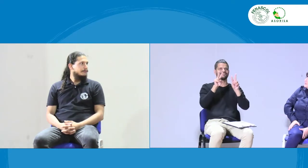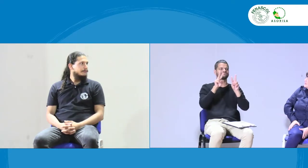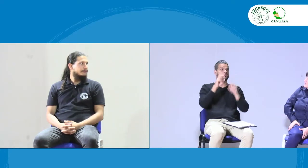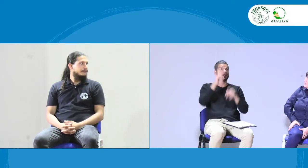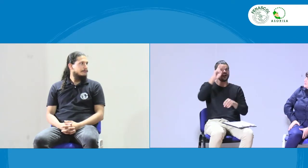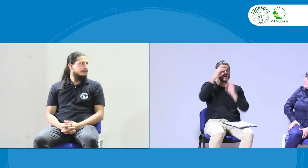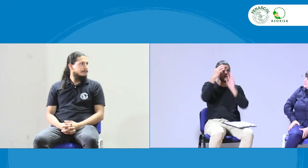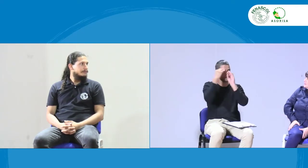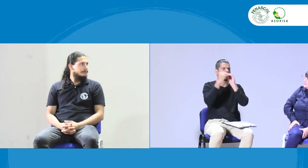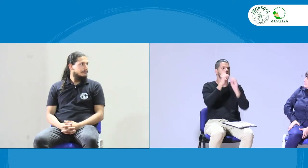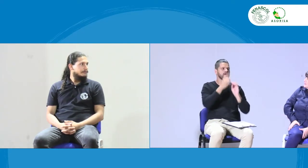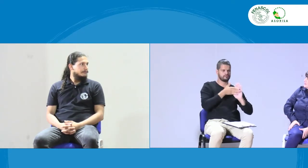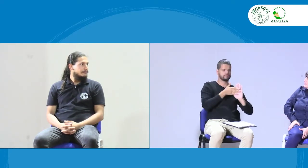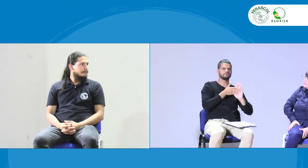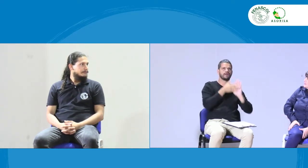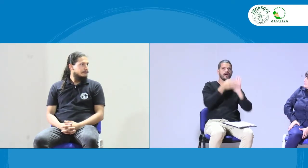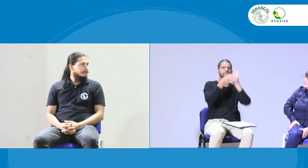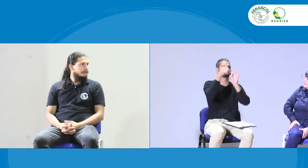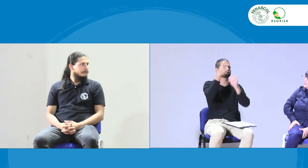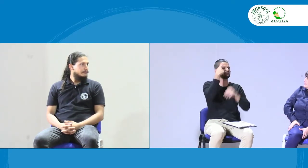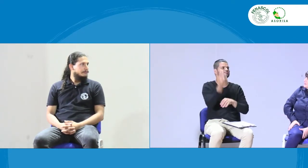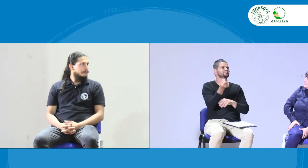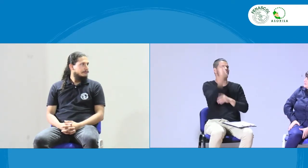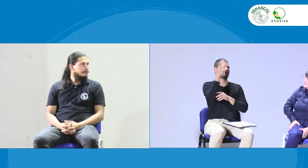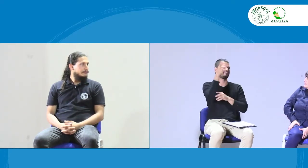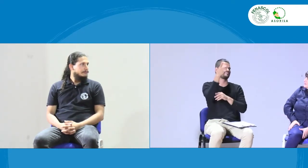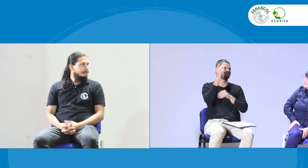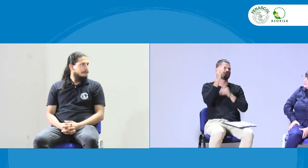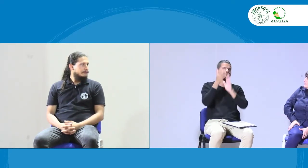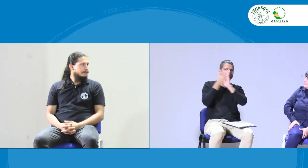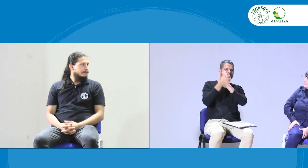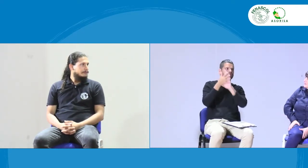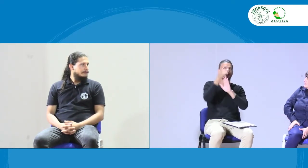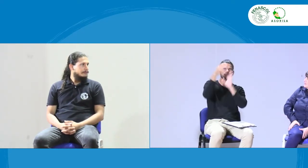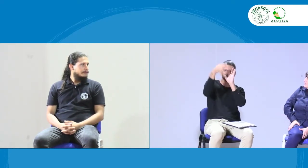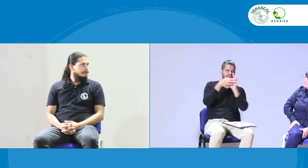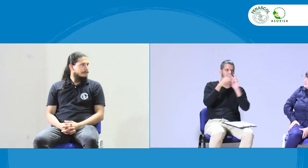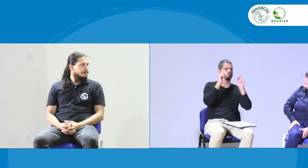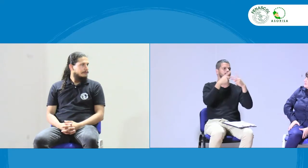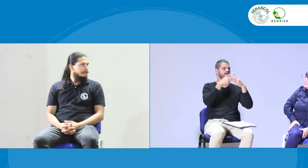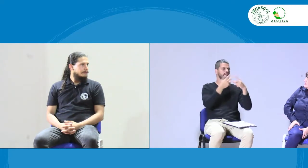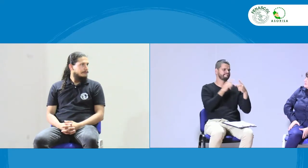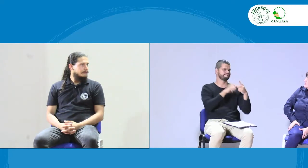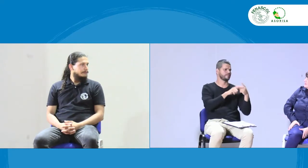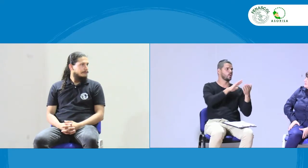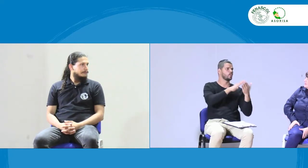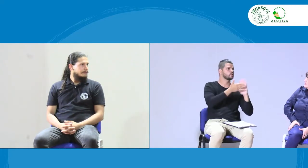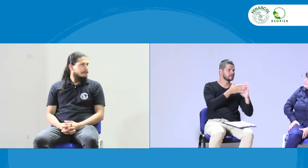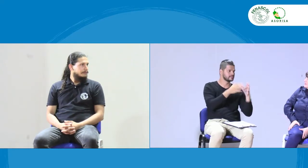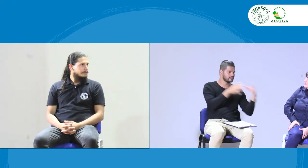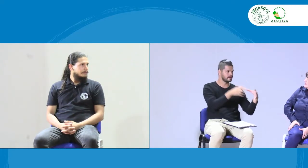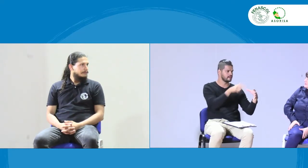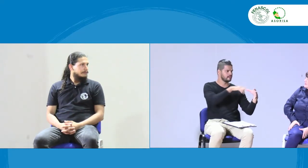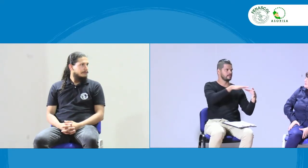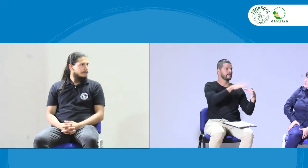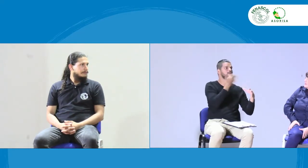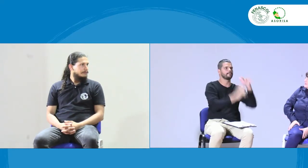cuando nos mostraba este triángulo, esta unión en estos puntos, es importante, estoy de acuerdo. sea, es algo que creo que es